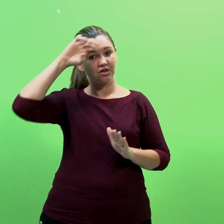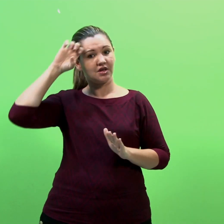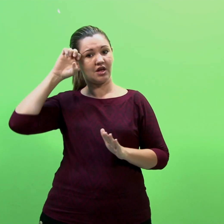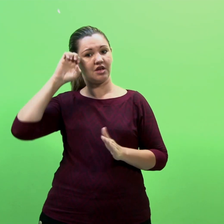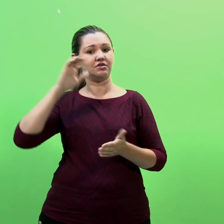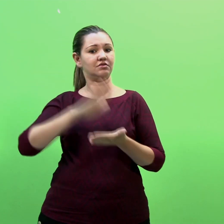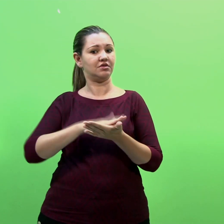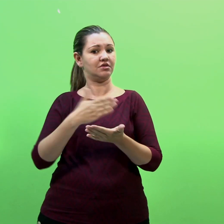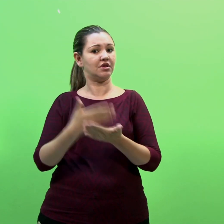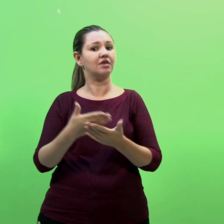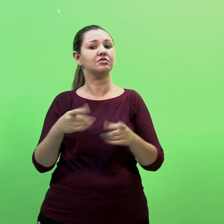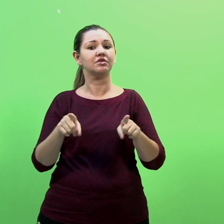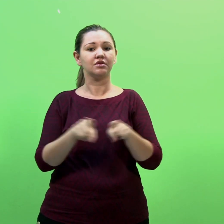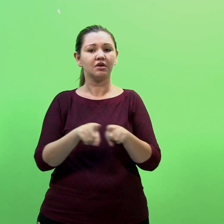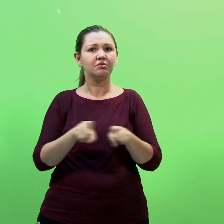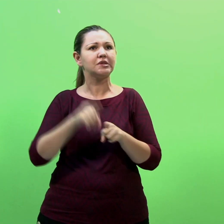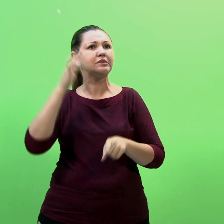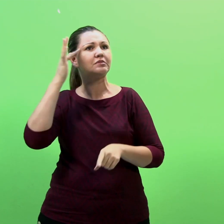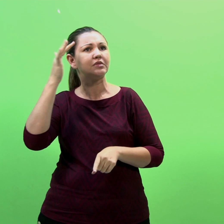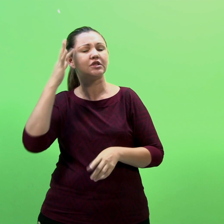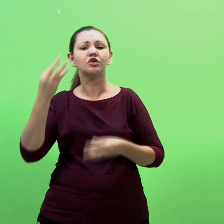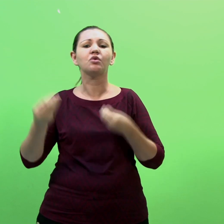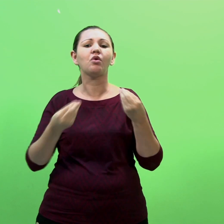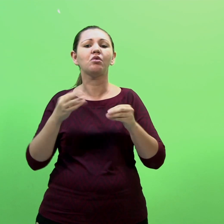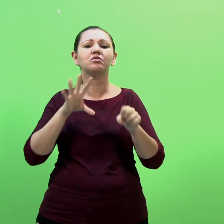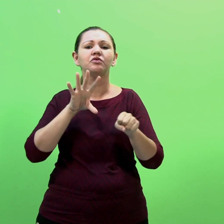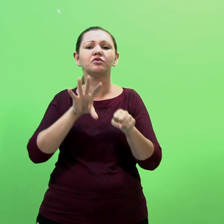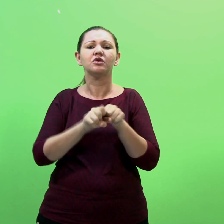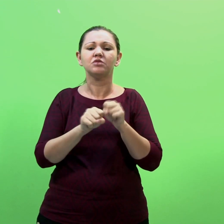além de reflexões sobre a formação necessária para esse profissional.